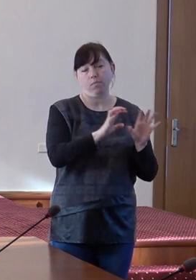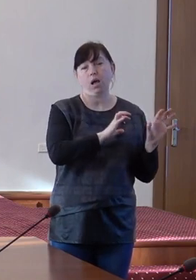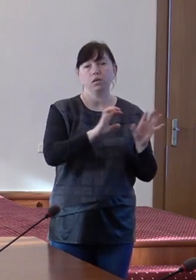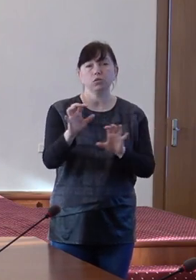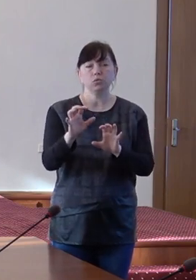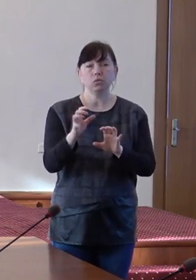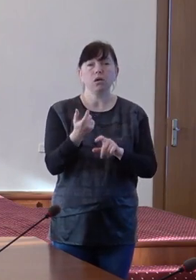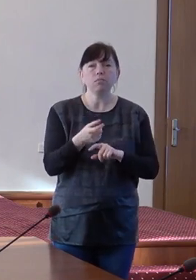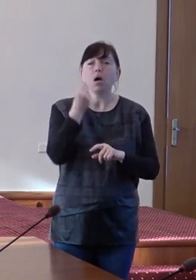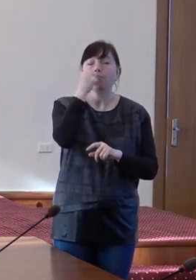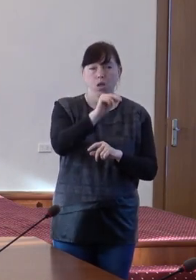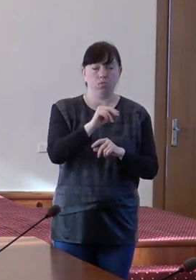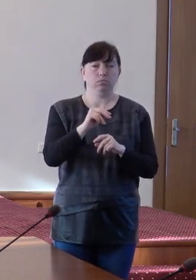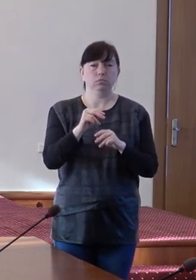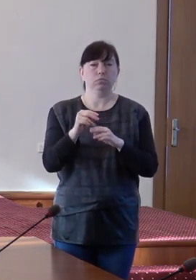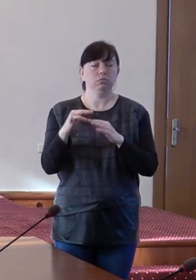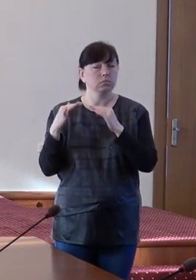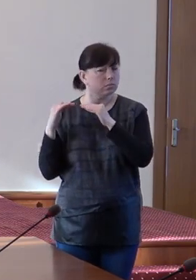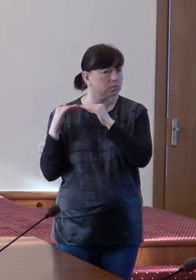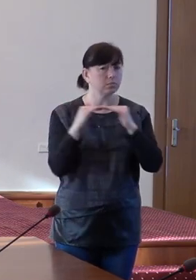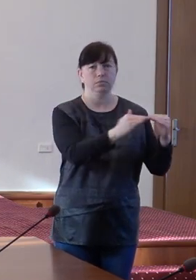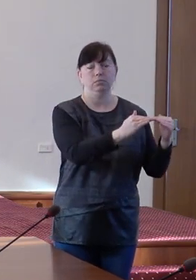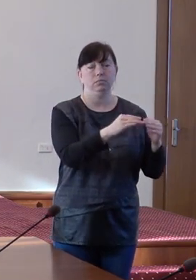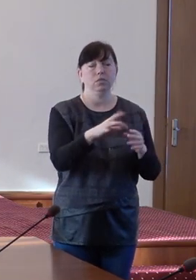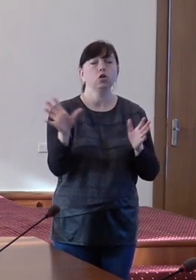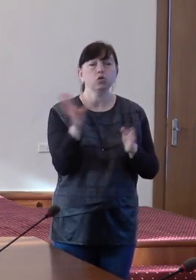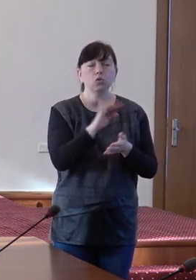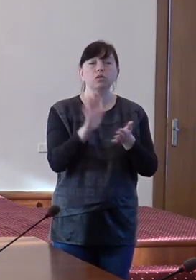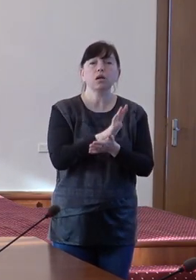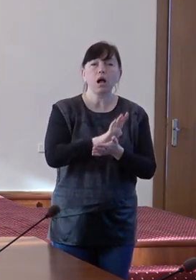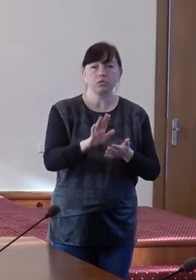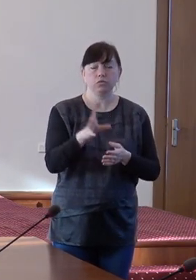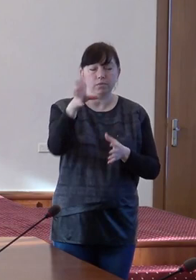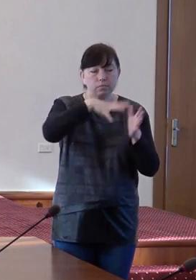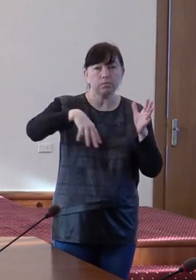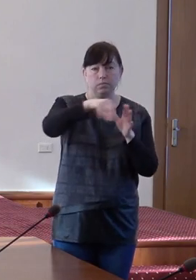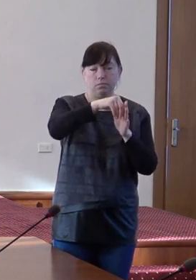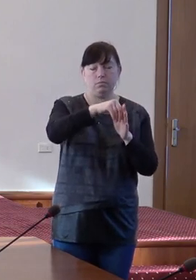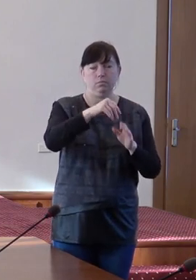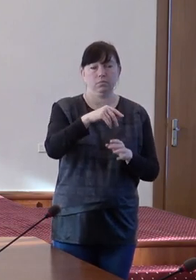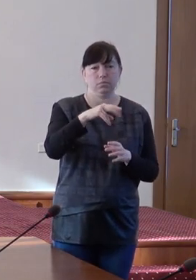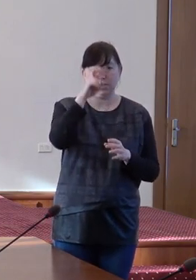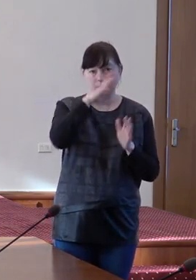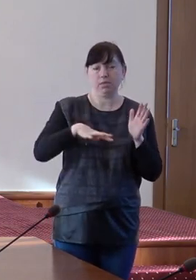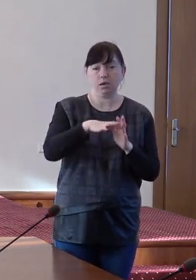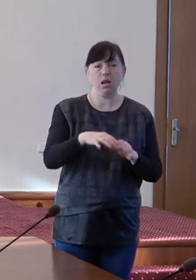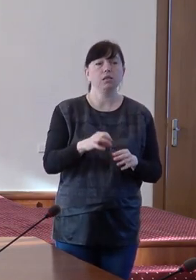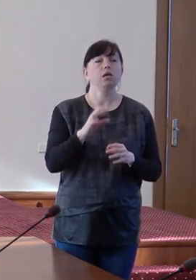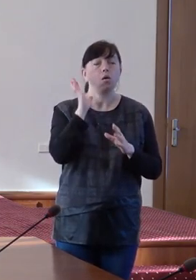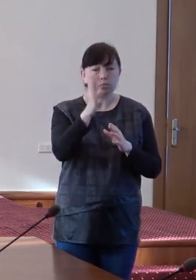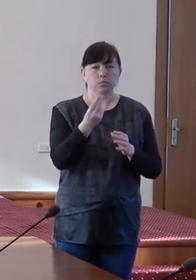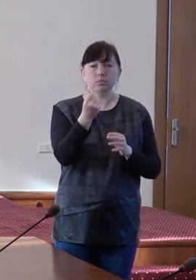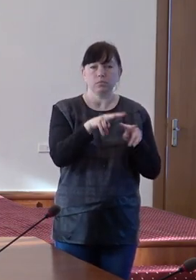o implementare uniformă a standardelor de calitate în întreaga țară, vom uniformiza costurile